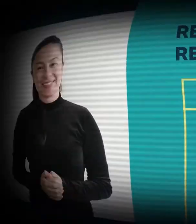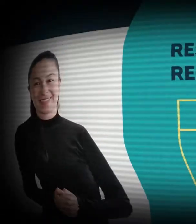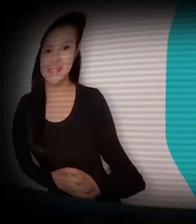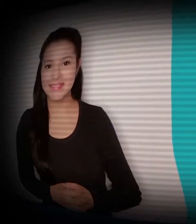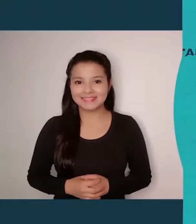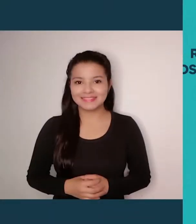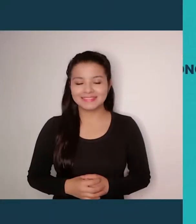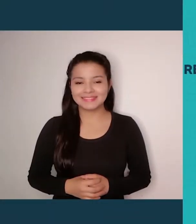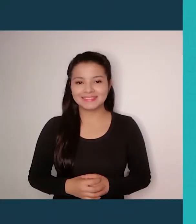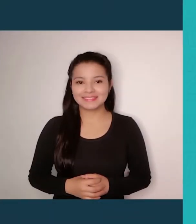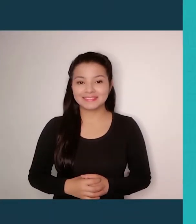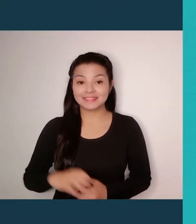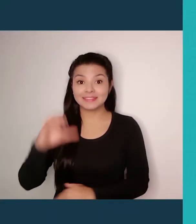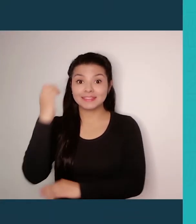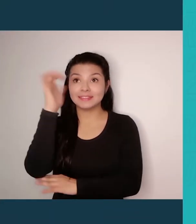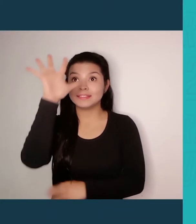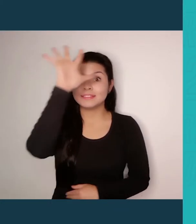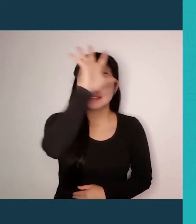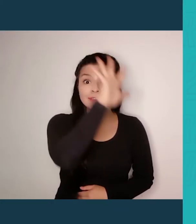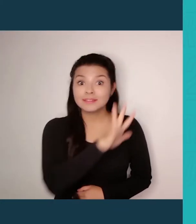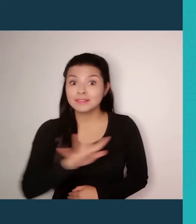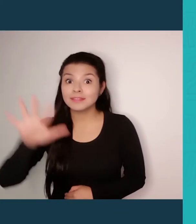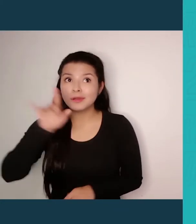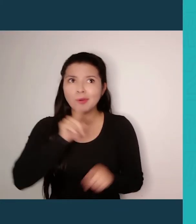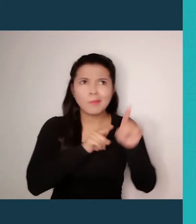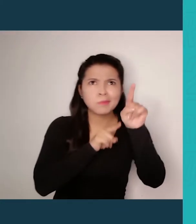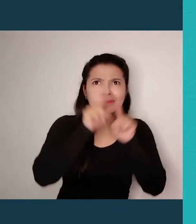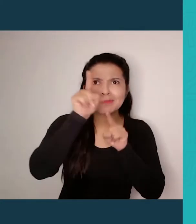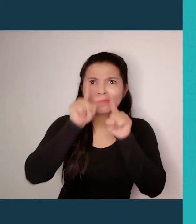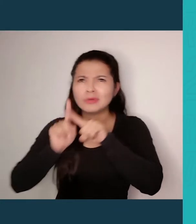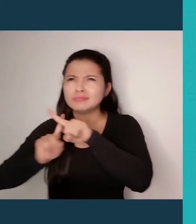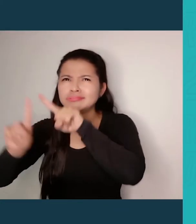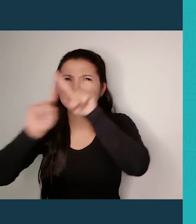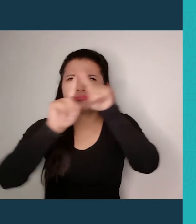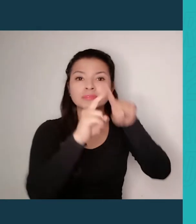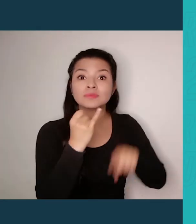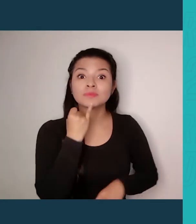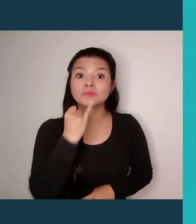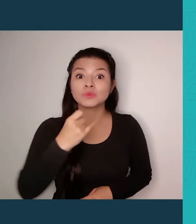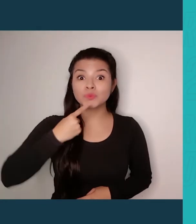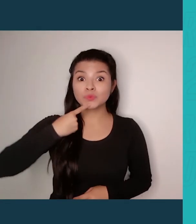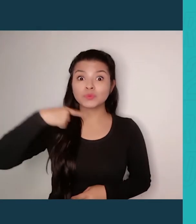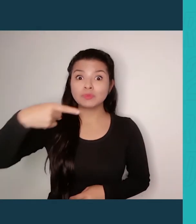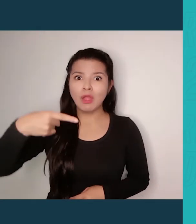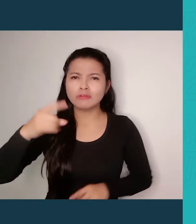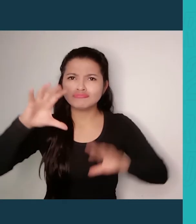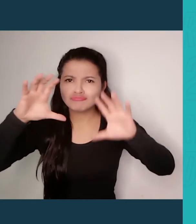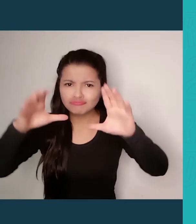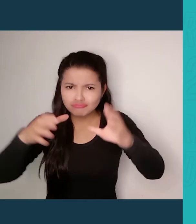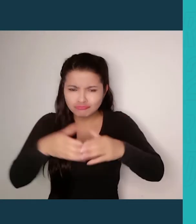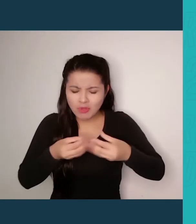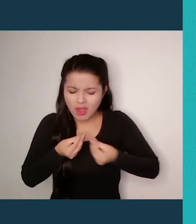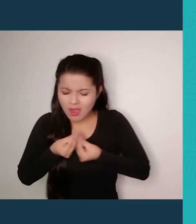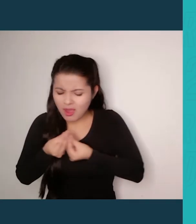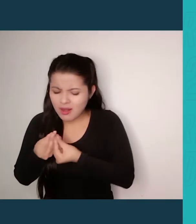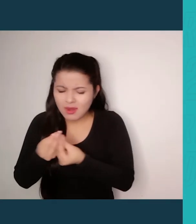Visibilización y reconocimiento en el Consejo Nacional Asesor